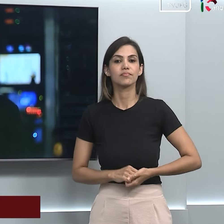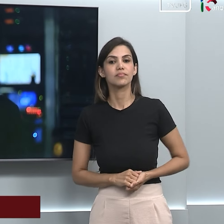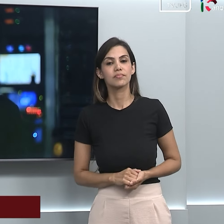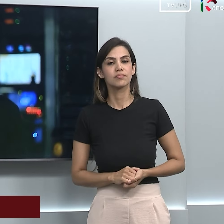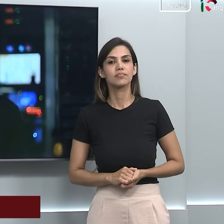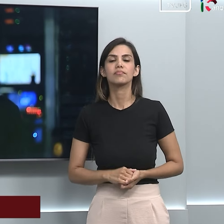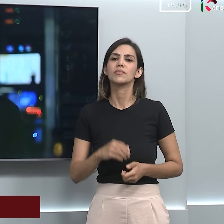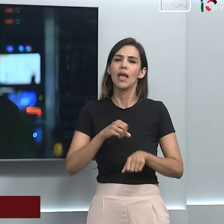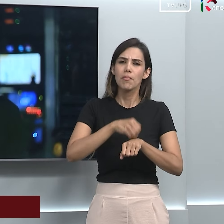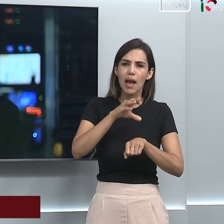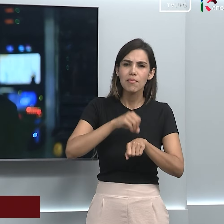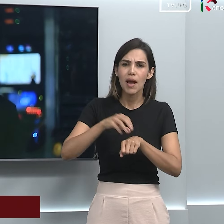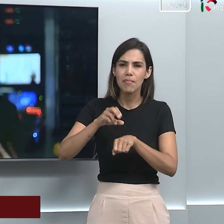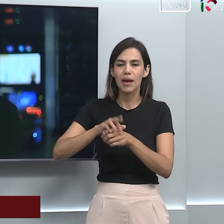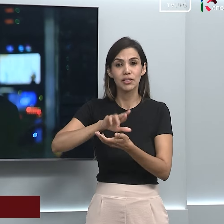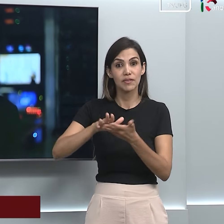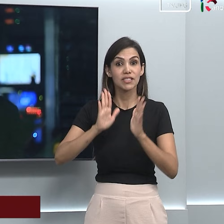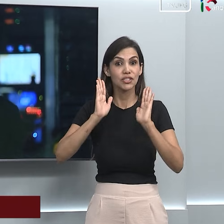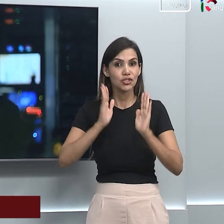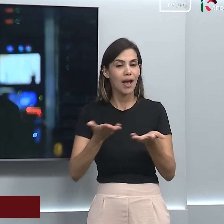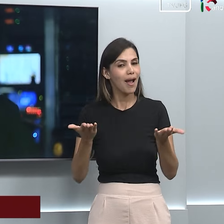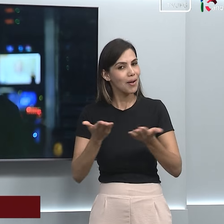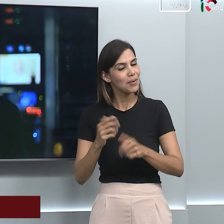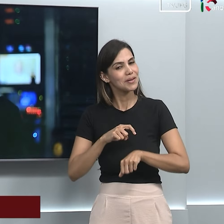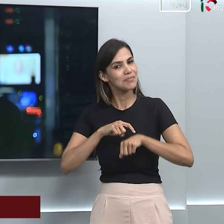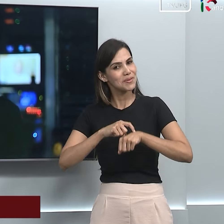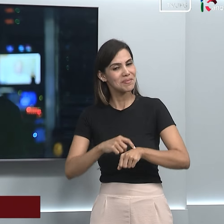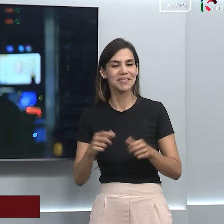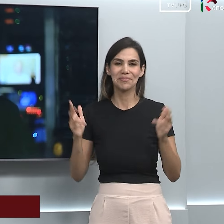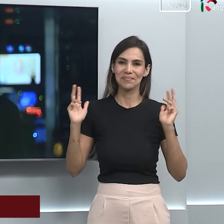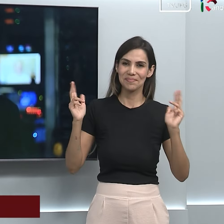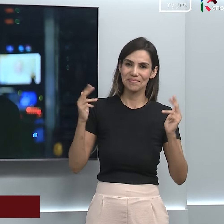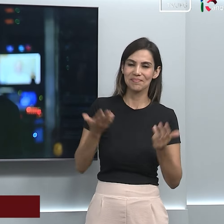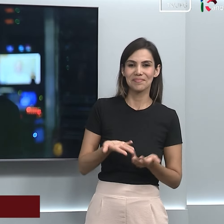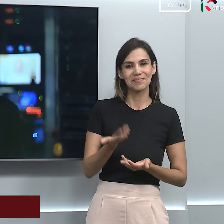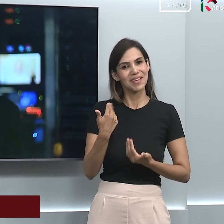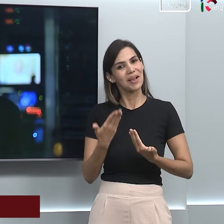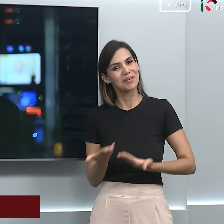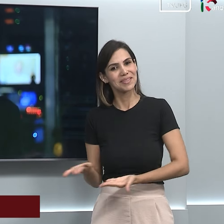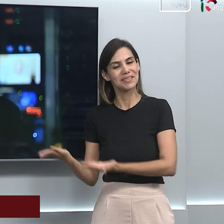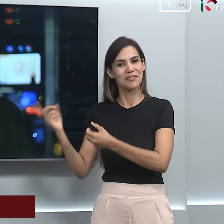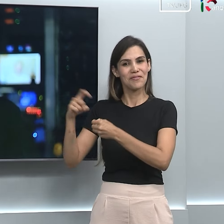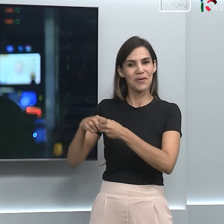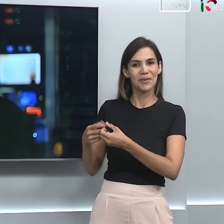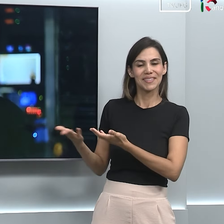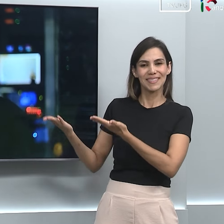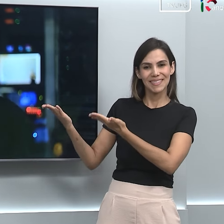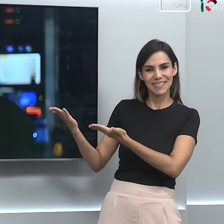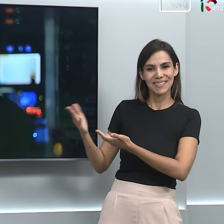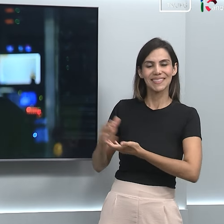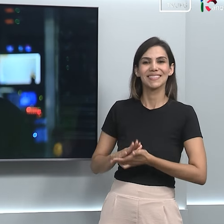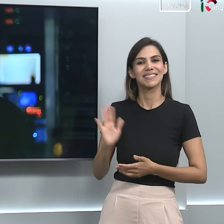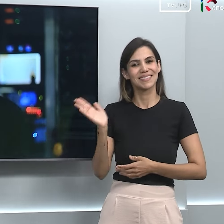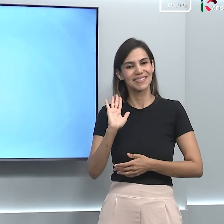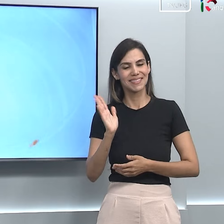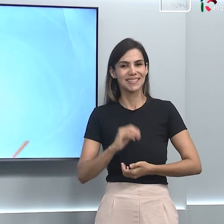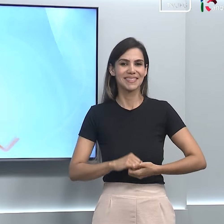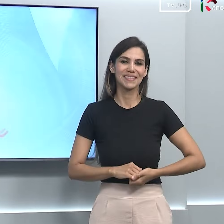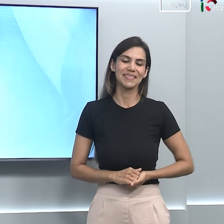depois de todas essas indicações, agora é hora de curtir. Por isso, devolvo a palavra para vocês aí do estúdio. Até a próxima!